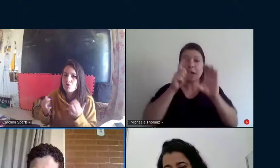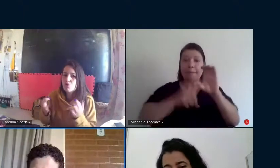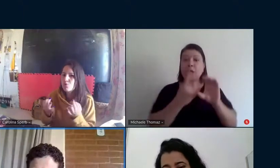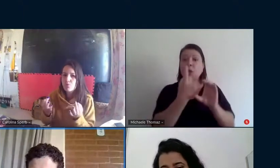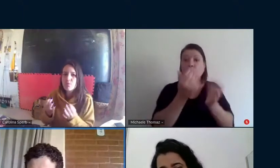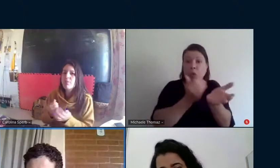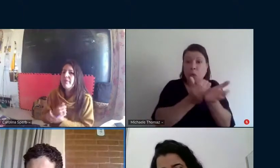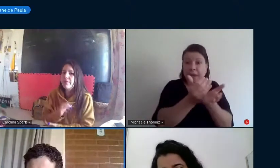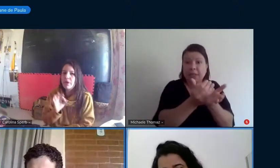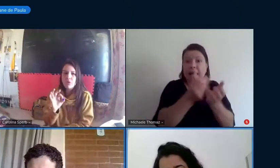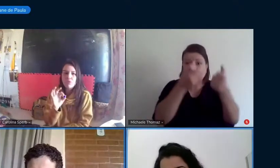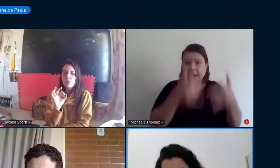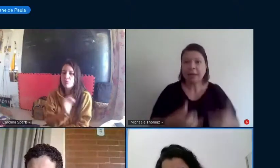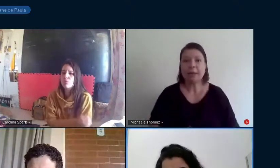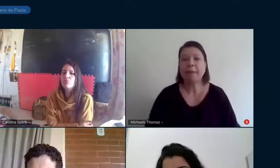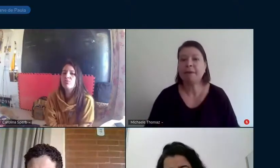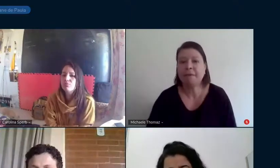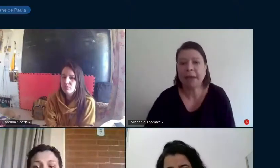universo sonoro,